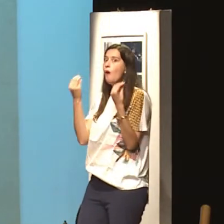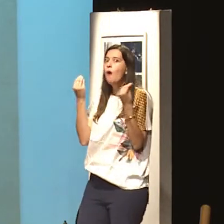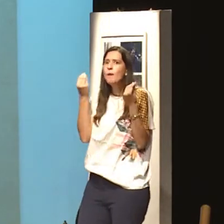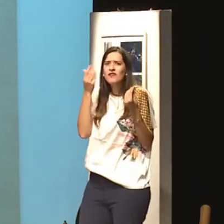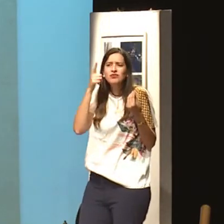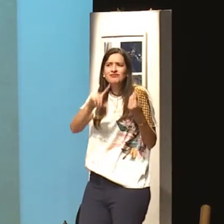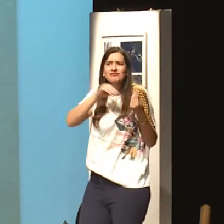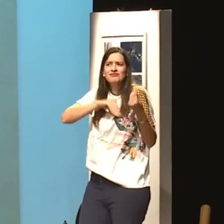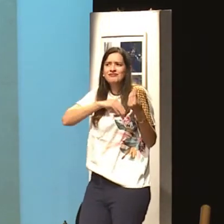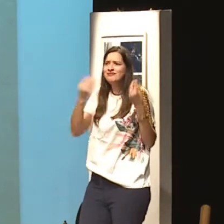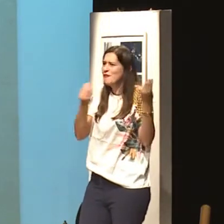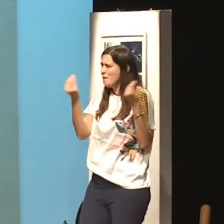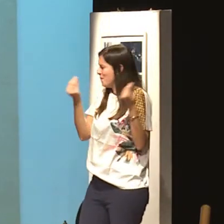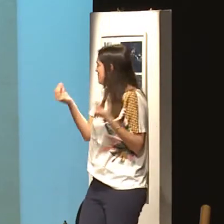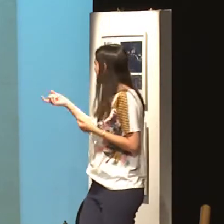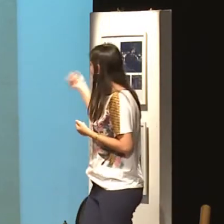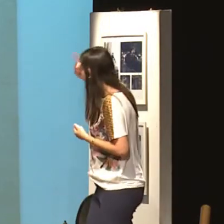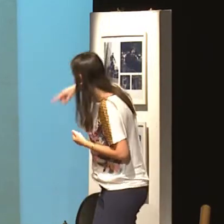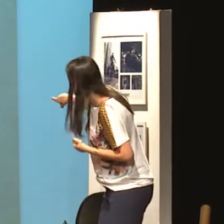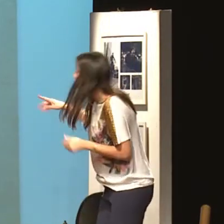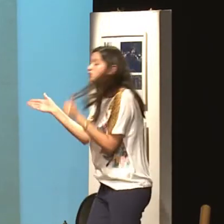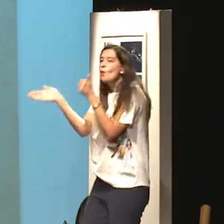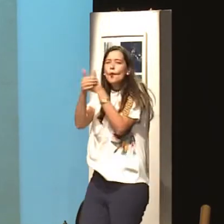não deixa ela trabalhar. Como assim? Como é ela vai conseguir se sustentar?